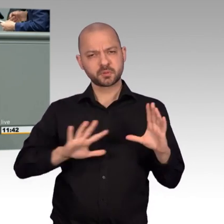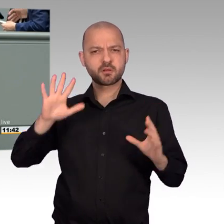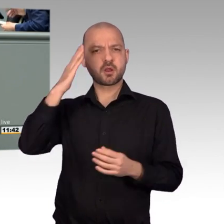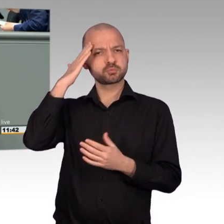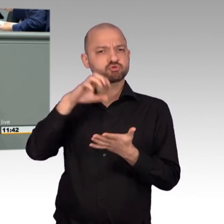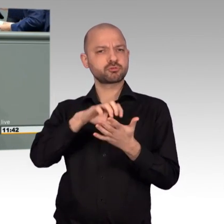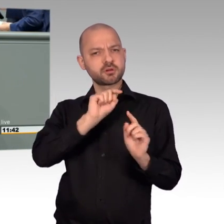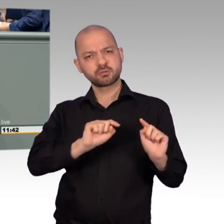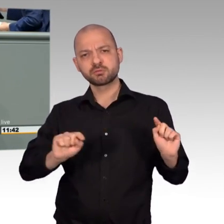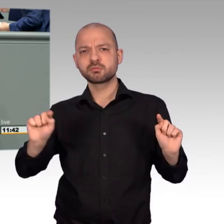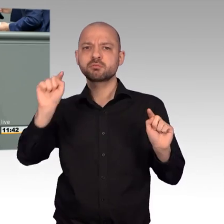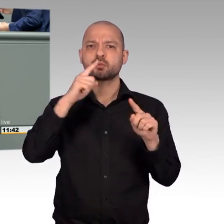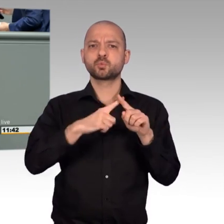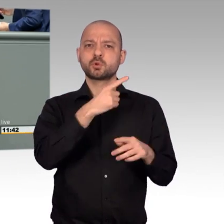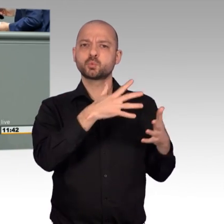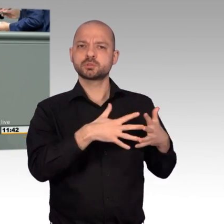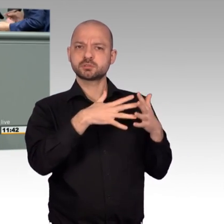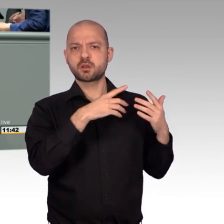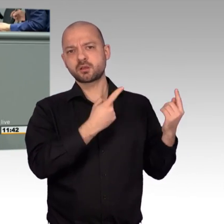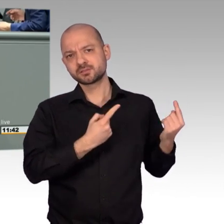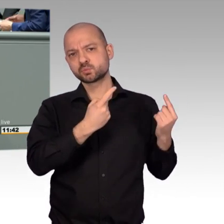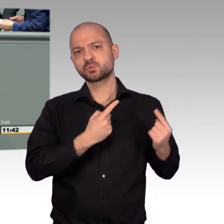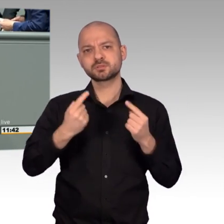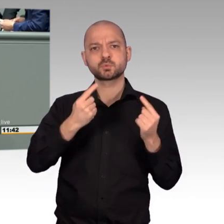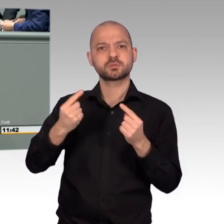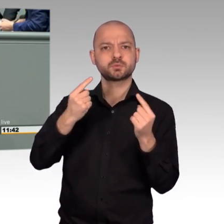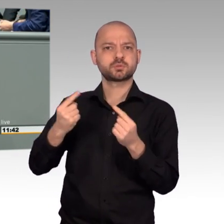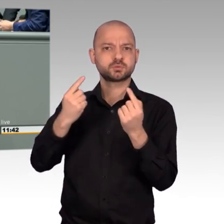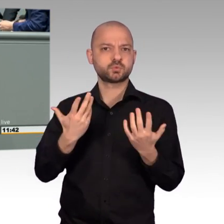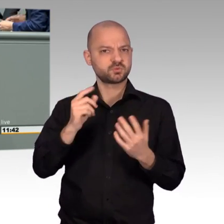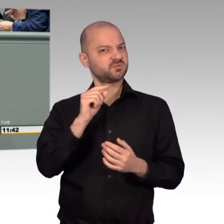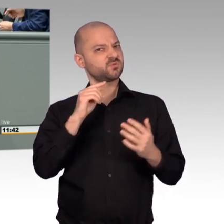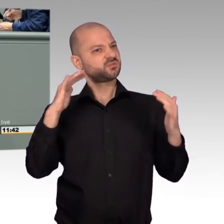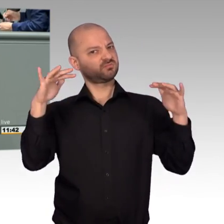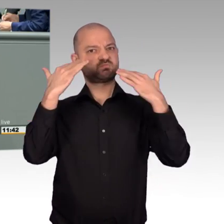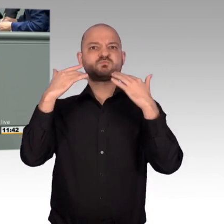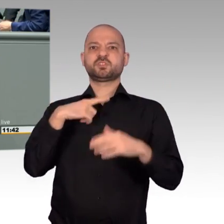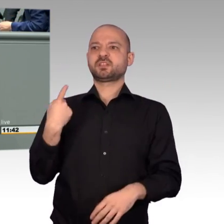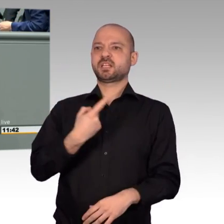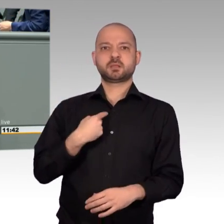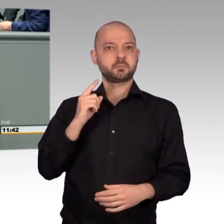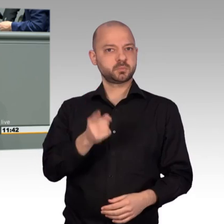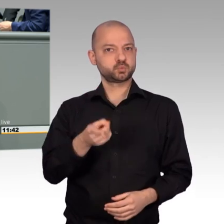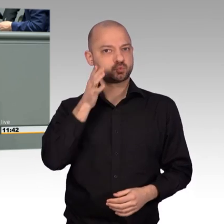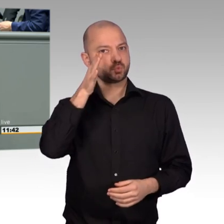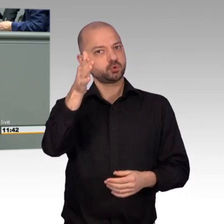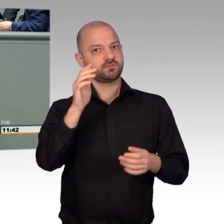Europas oder auch der USA so diskutiert, als ob wir diejenigen sind, die die Zukunft dieser Region gestalten müssen.